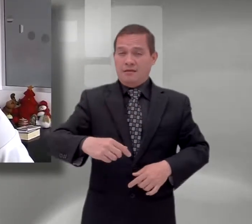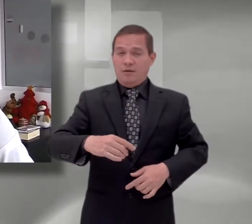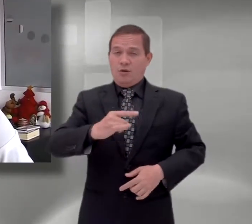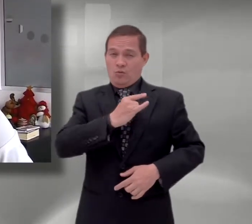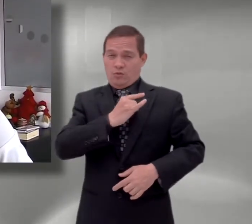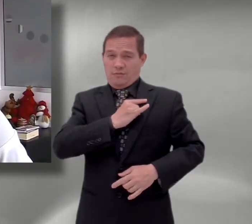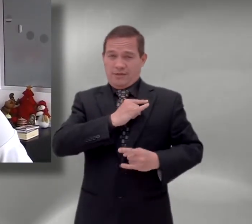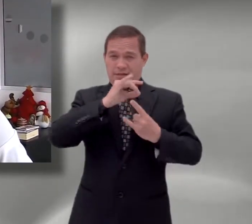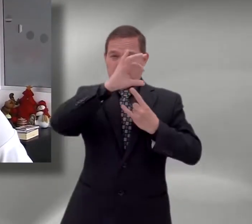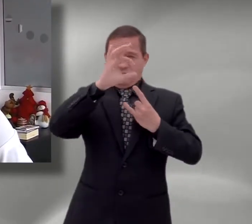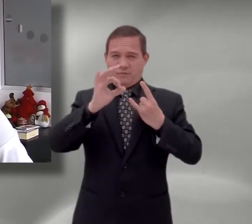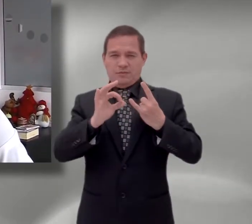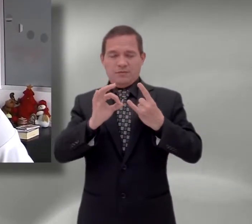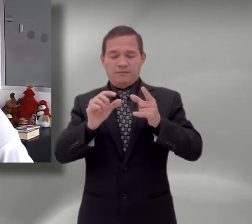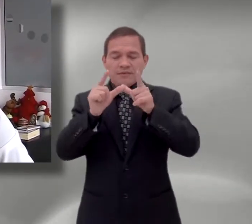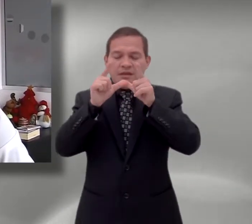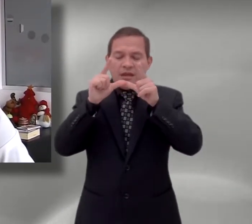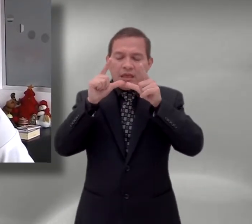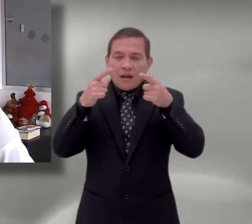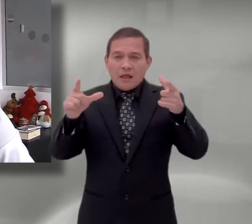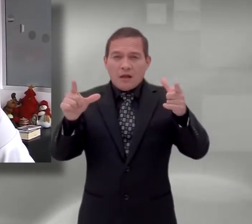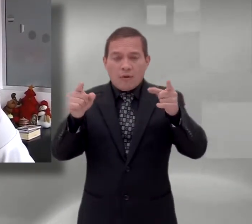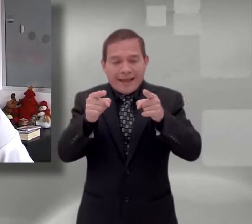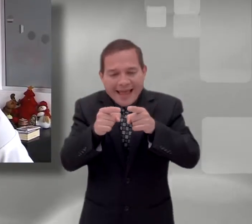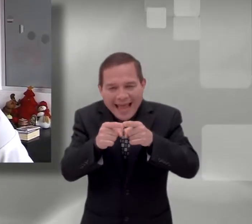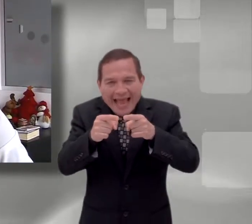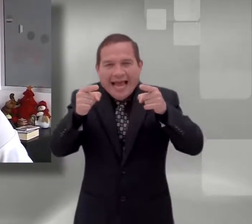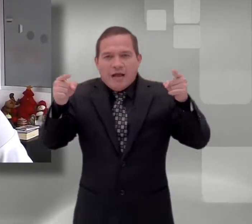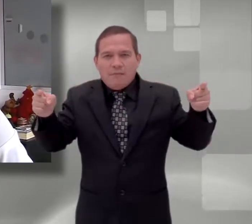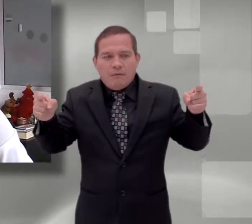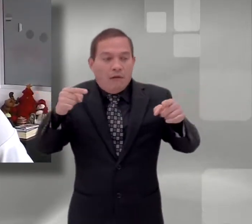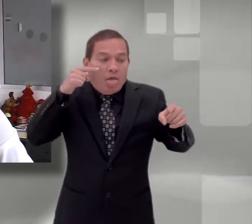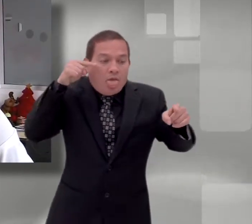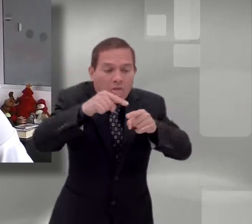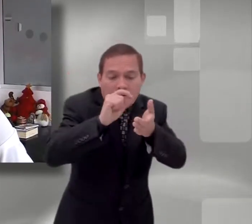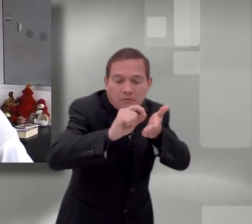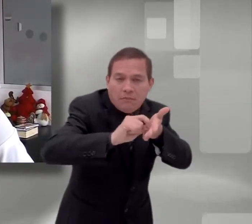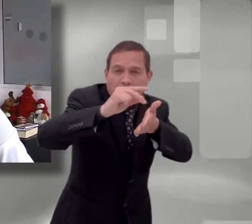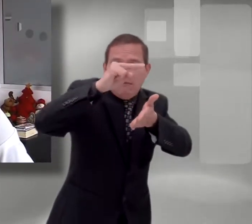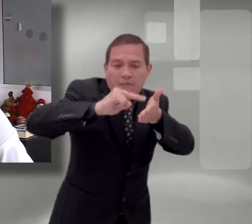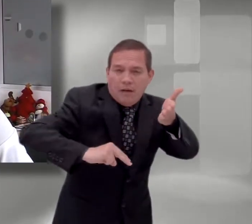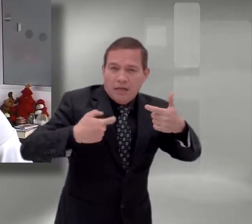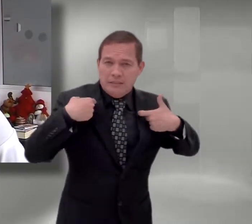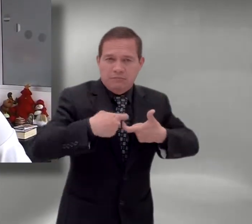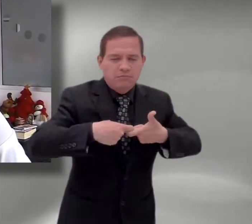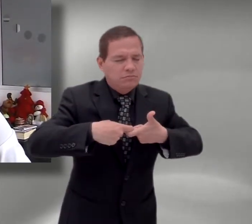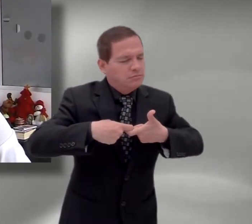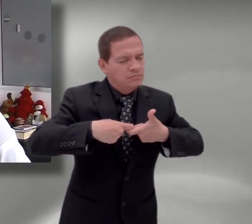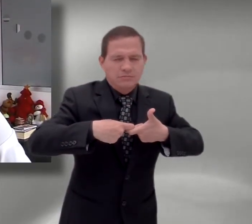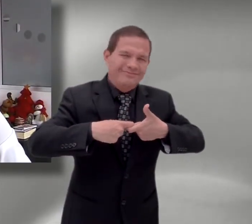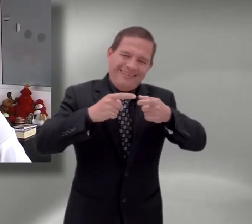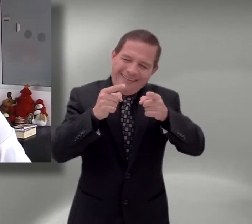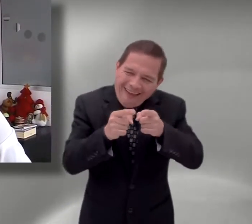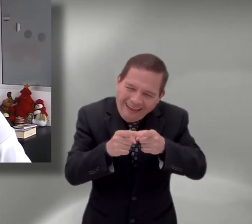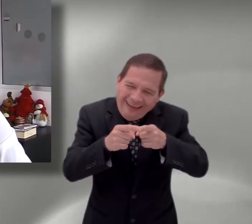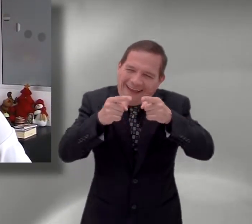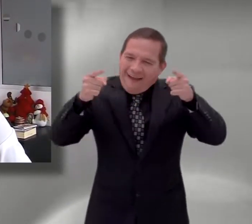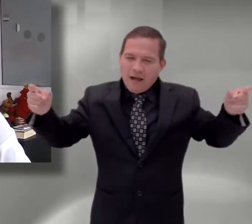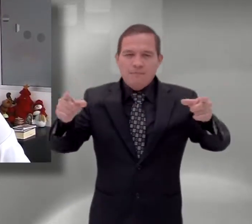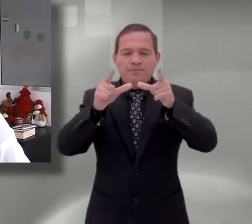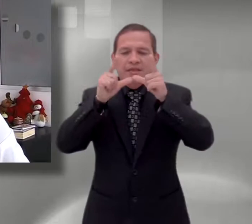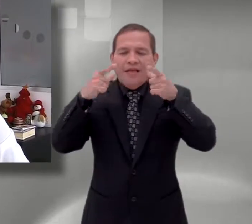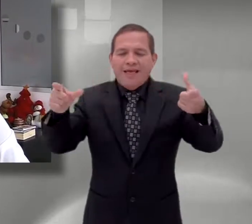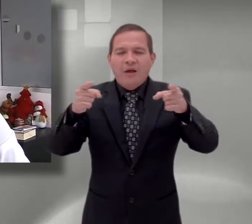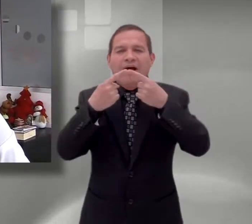amplio, no limitado estrictamente a procesos de escritura y lectura en español. Esa concepción amplia del término